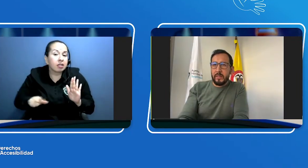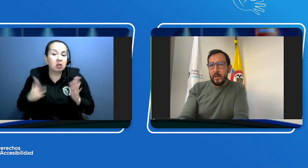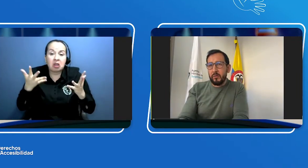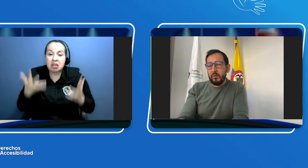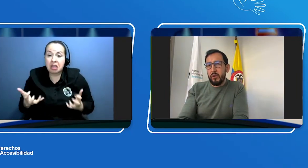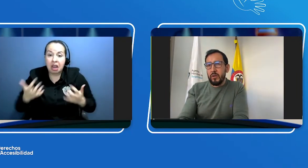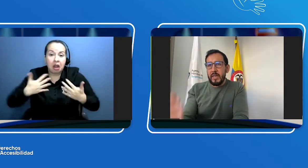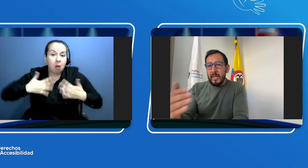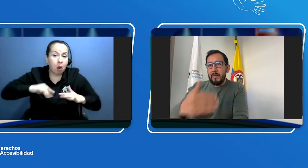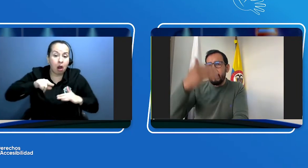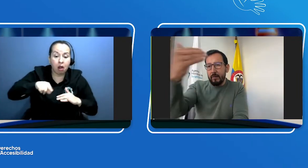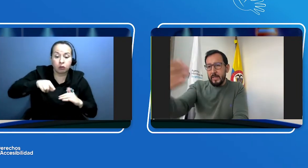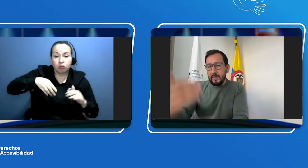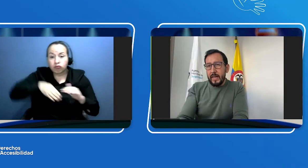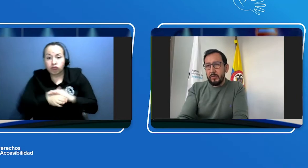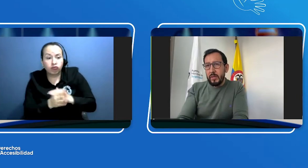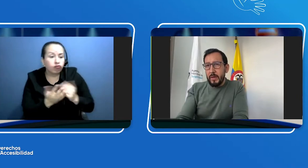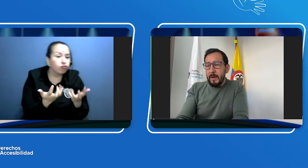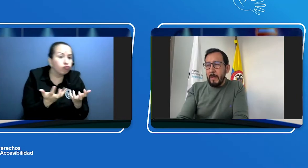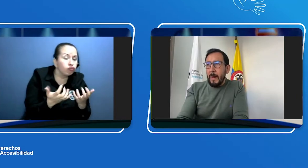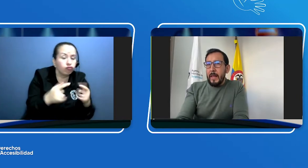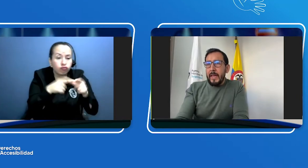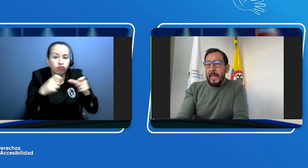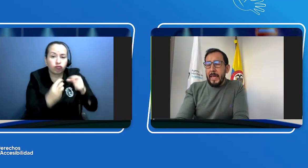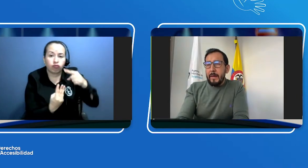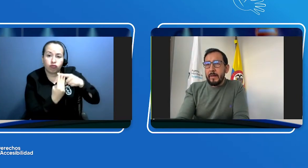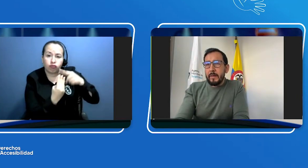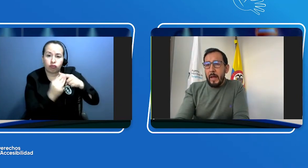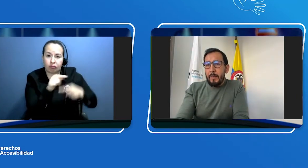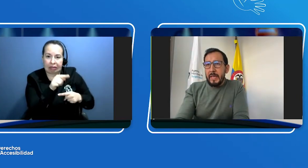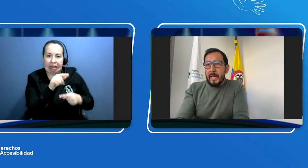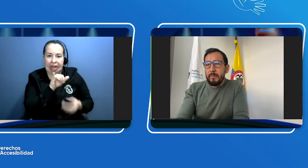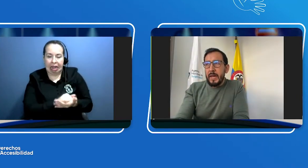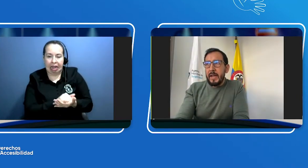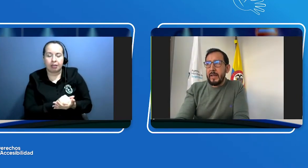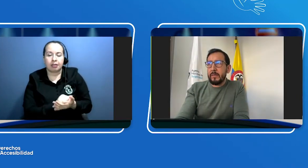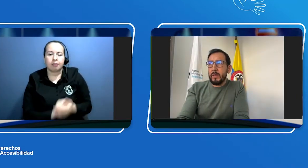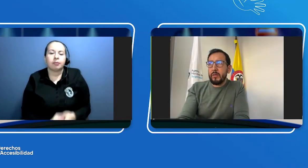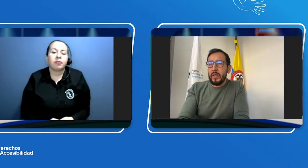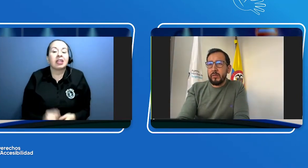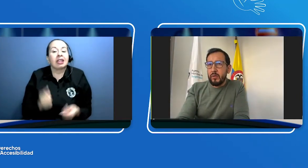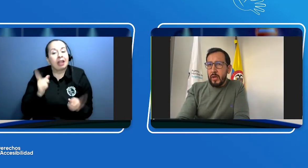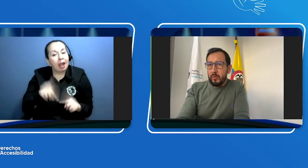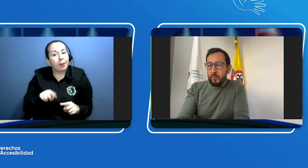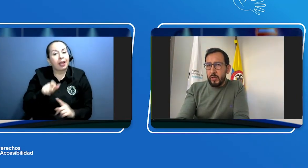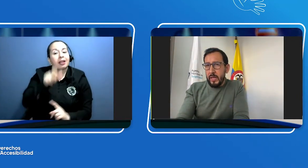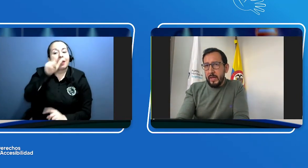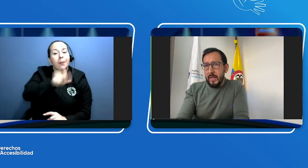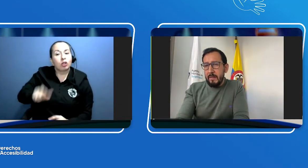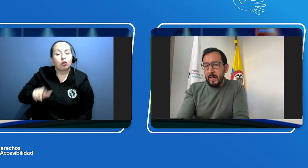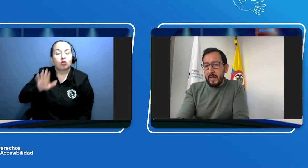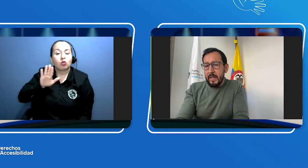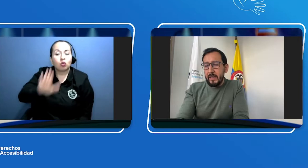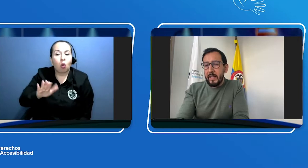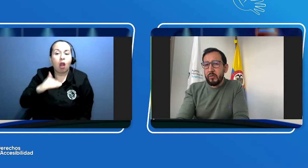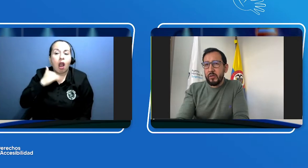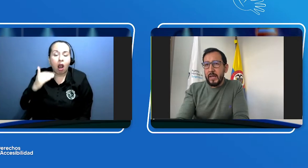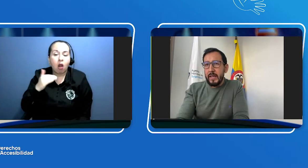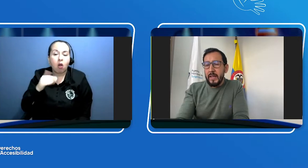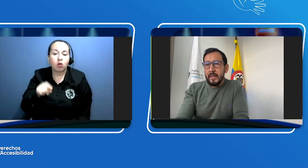conducción y, en este caso también, aplica para las personas con algún nivel de sordera que